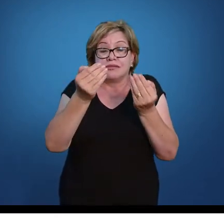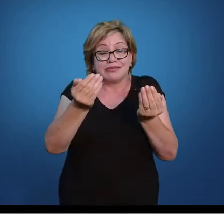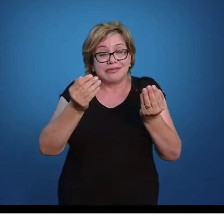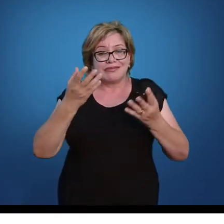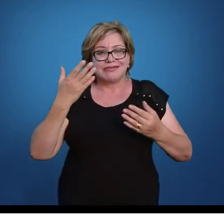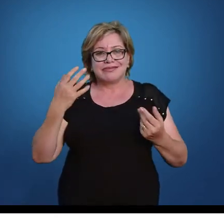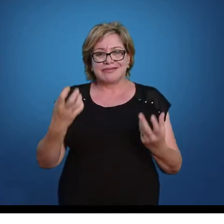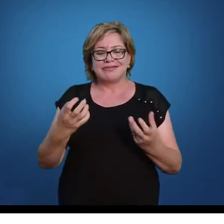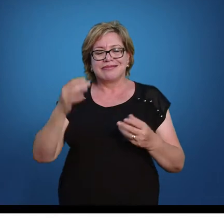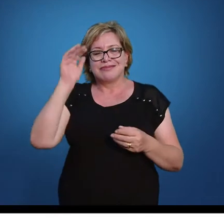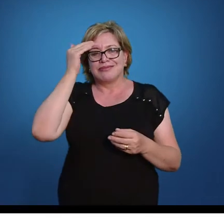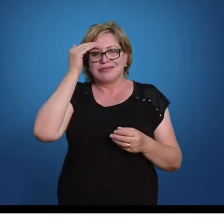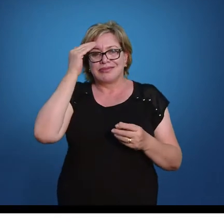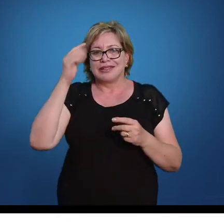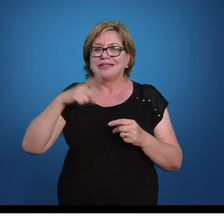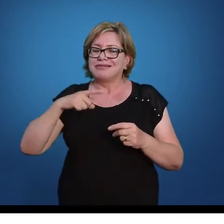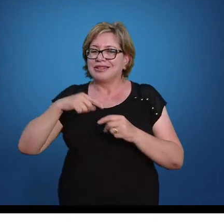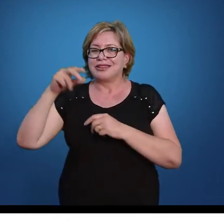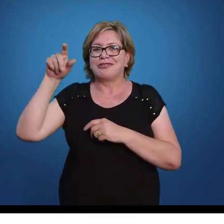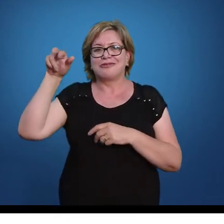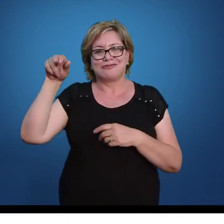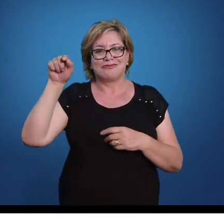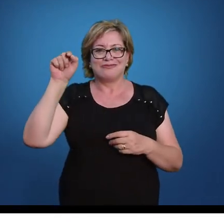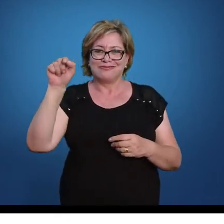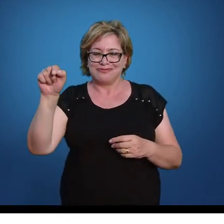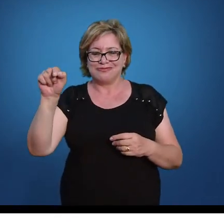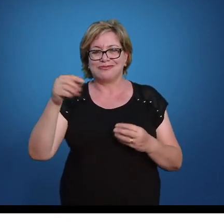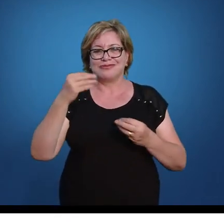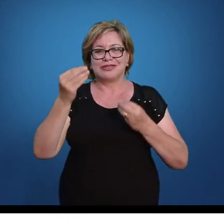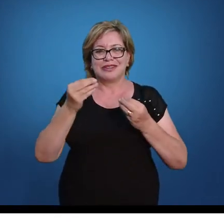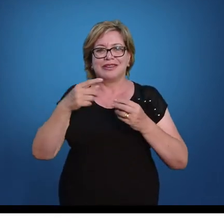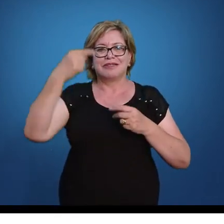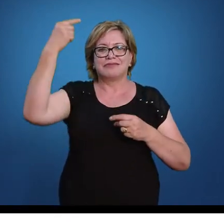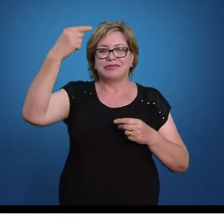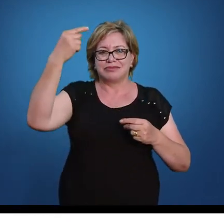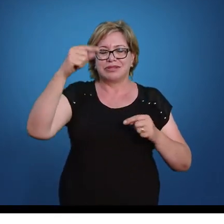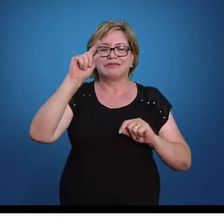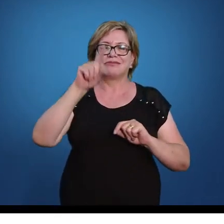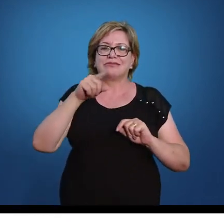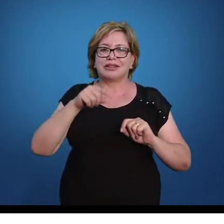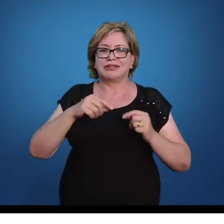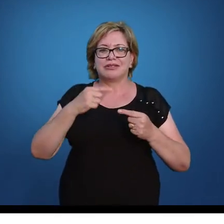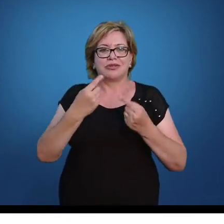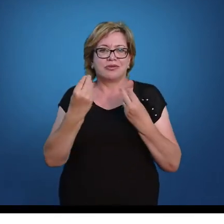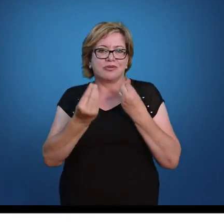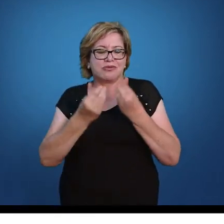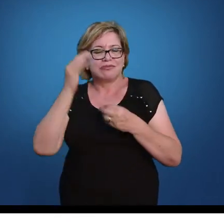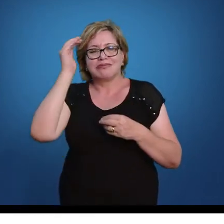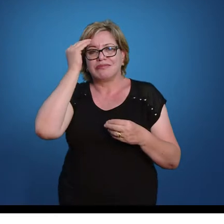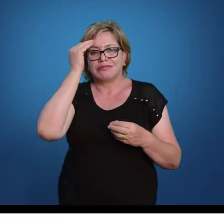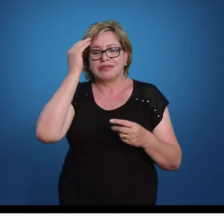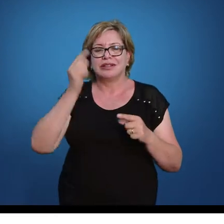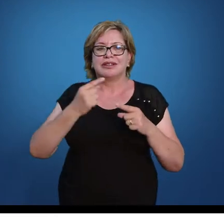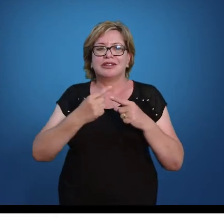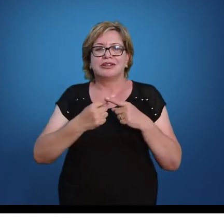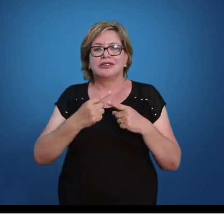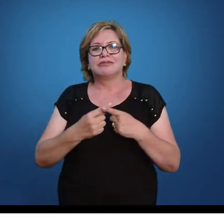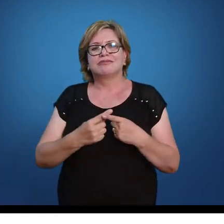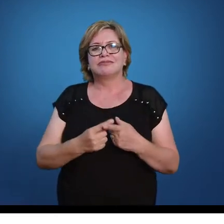eu quero descobrir, e tenho o sinal de igualdade. É uma equação no primeiro grau? É. Como identificar que é do primeiro grau?